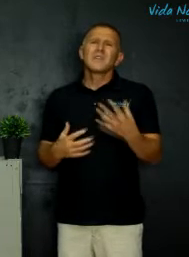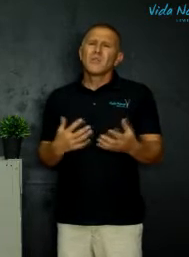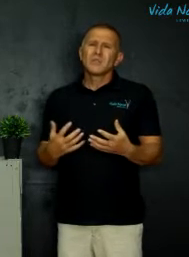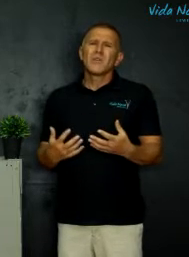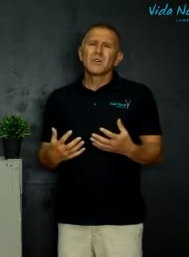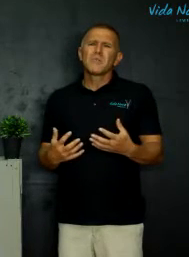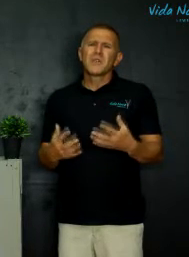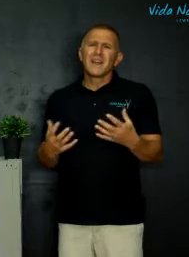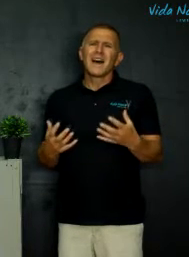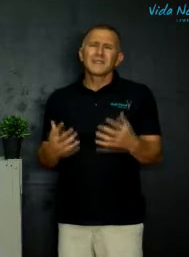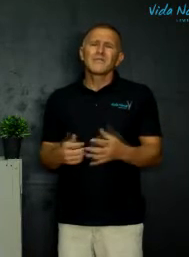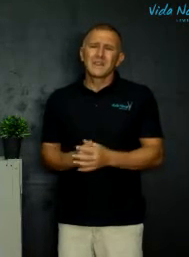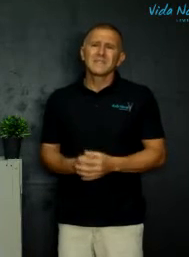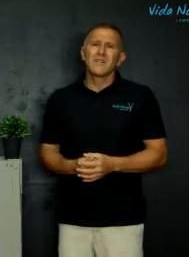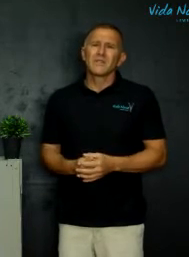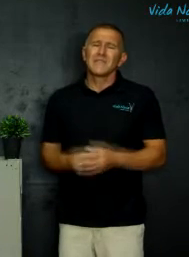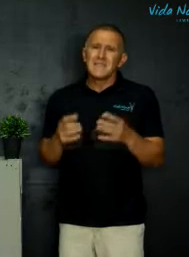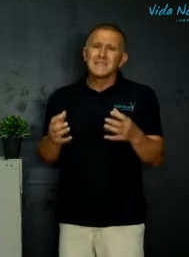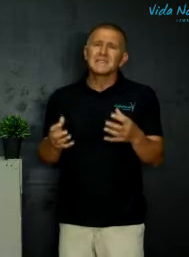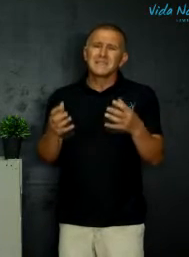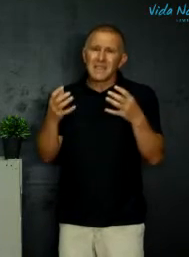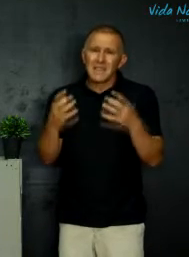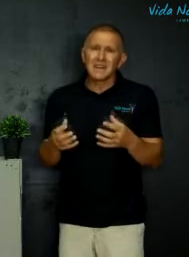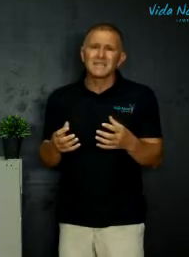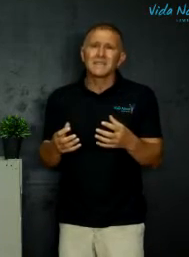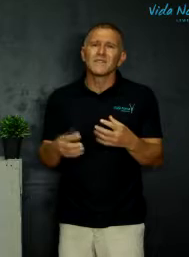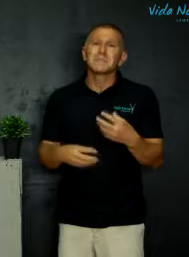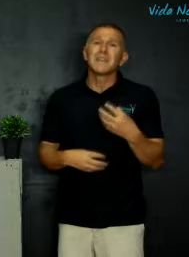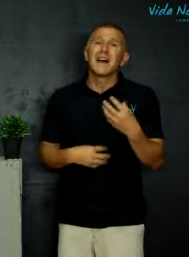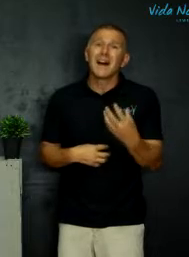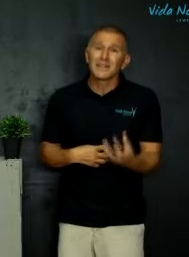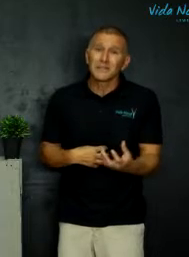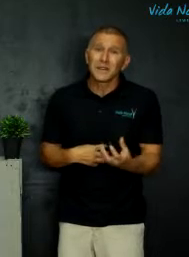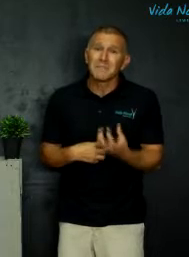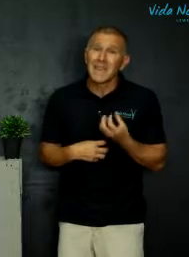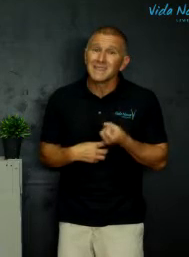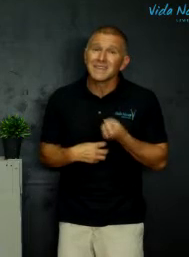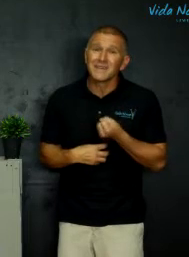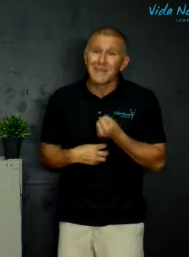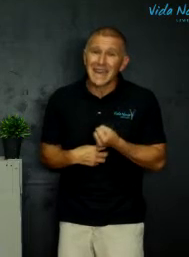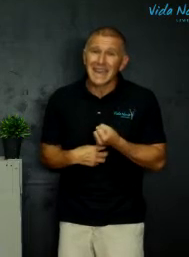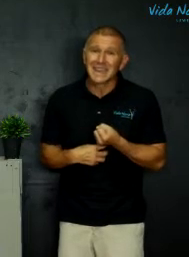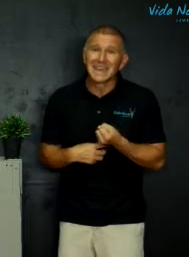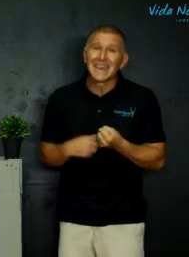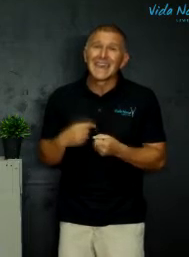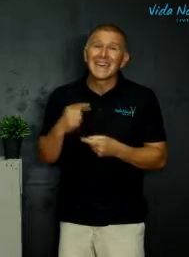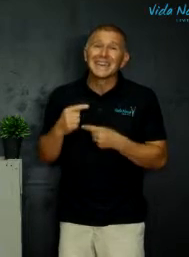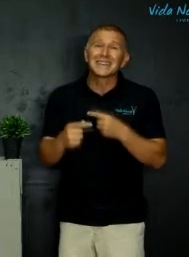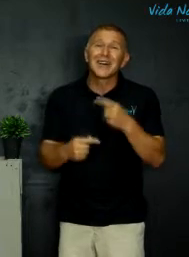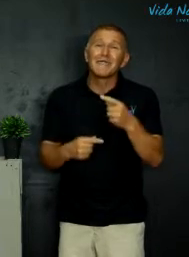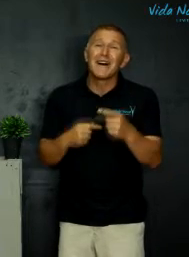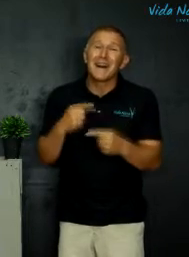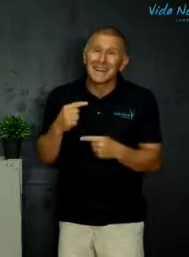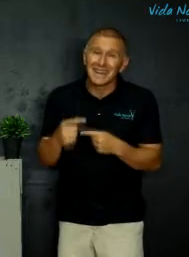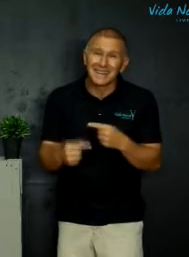het al al daar oog pra die hart van die saak want jesus is die enigste en wat met die hart van die mens kan werk en dit kan verander